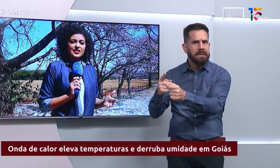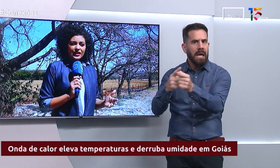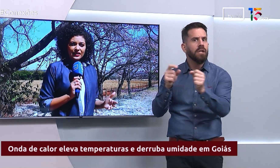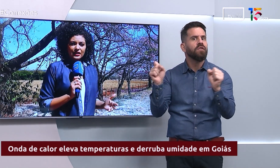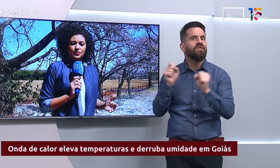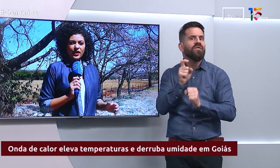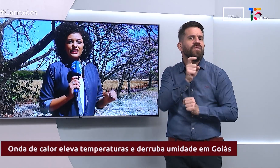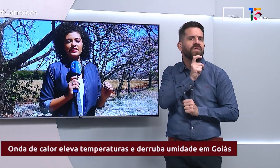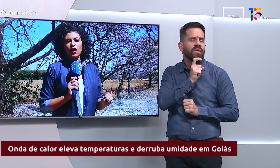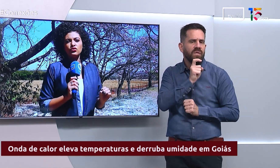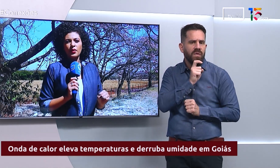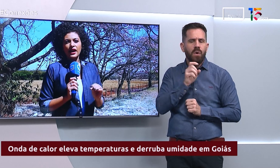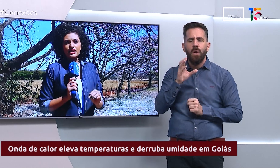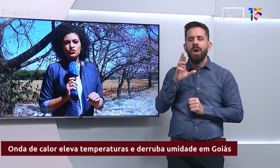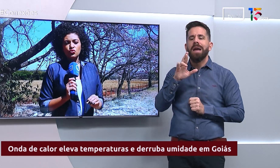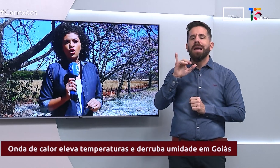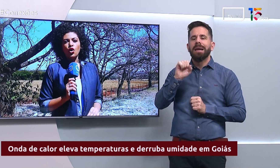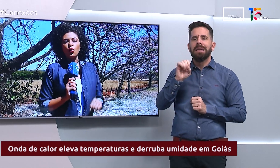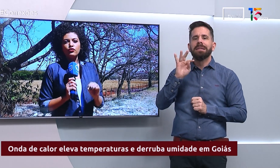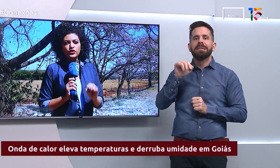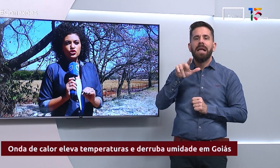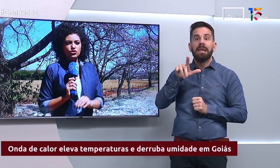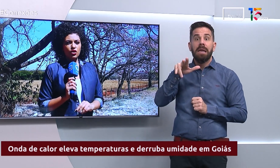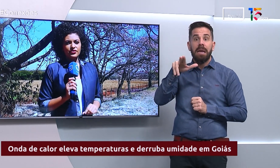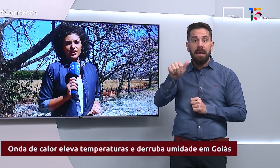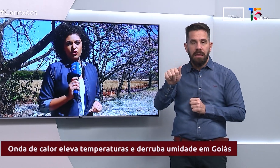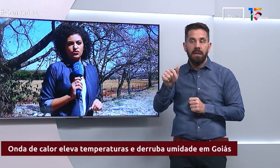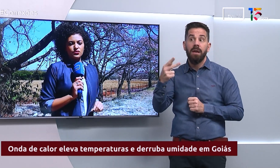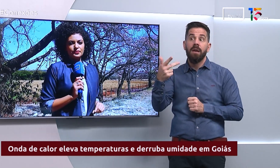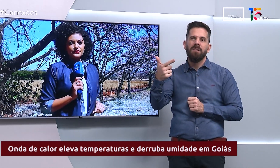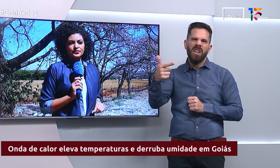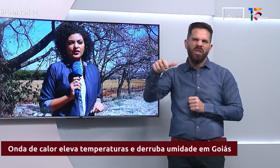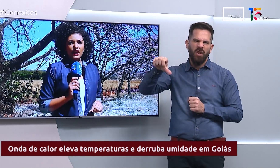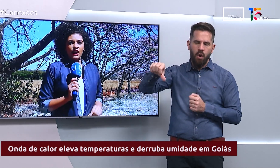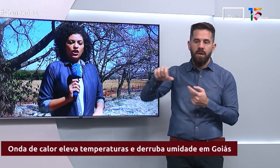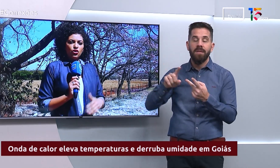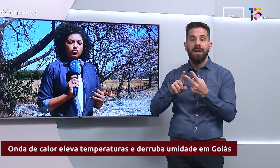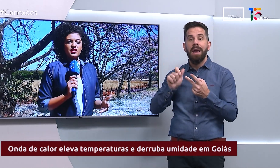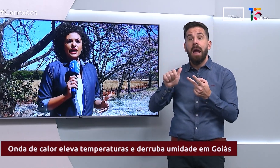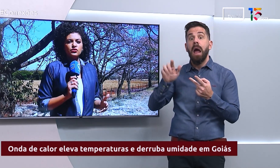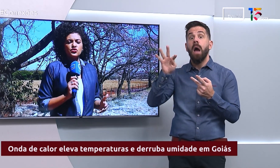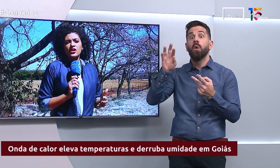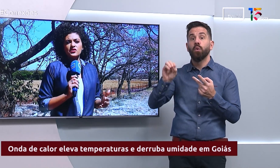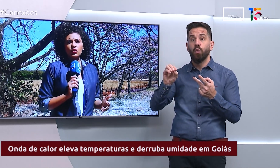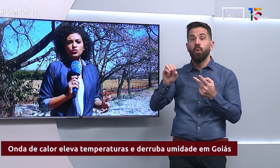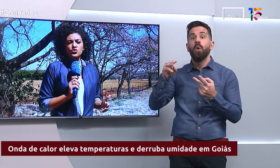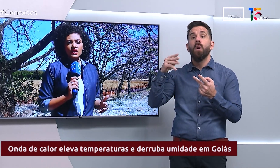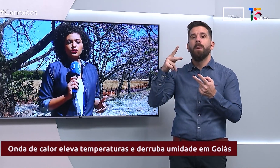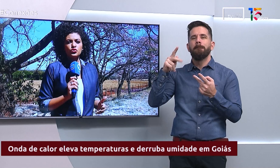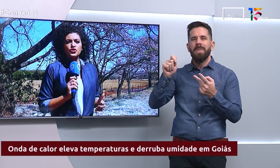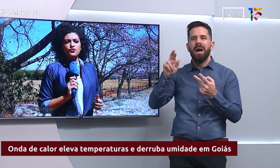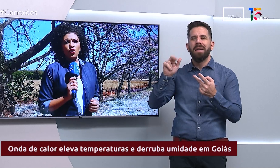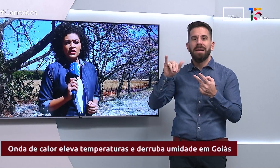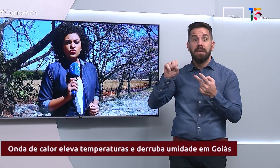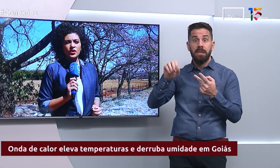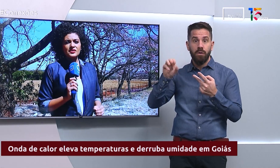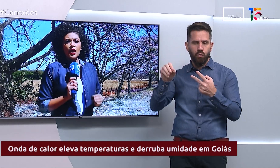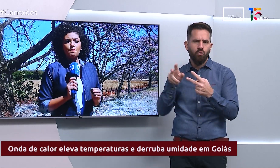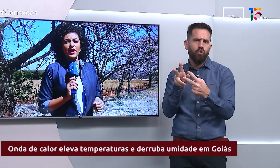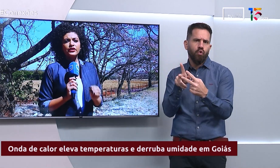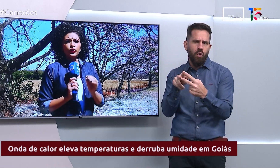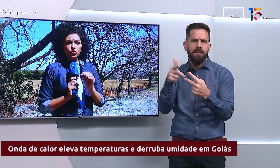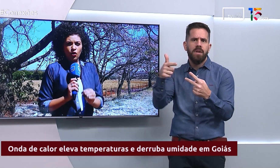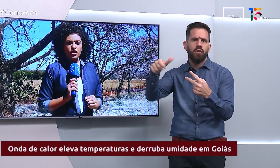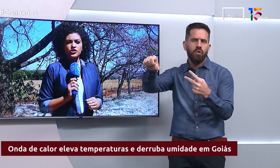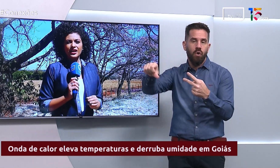Cristalina e Alto Paraíso, com 29 graus. Os dados são do Centro de Informações